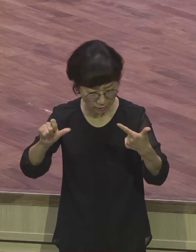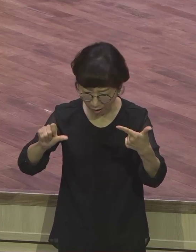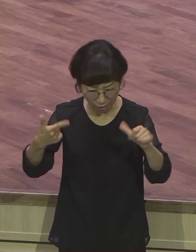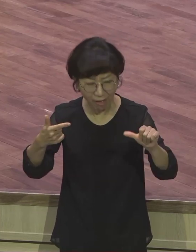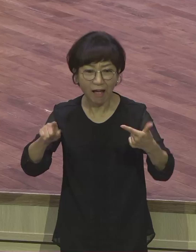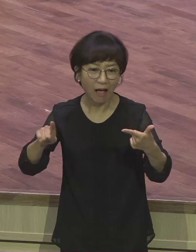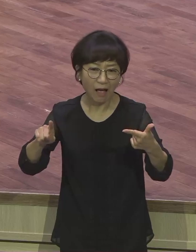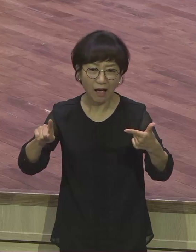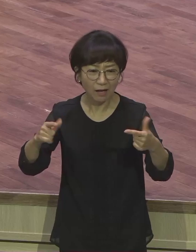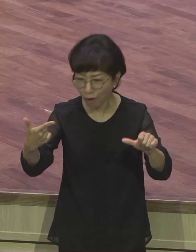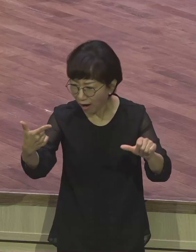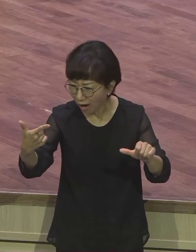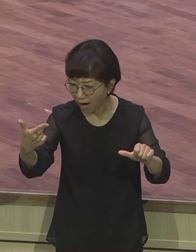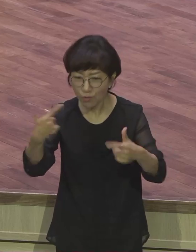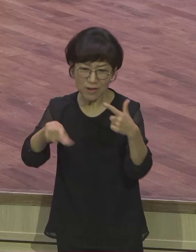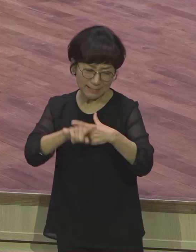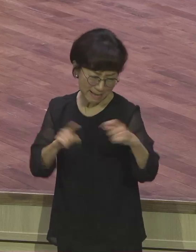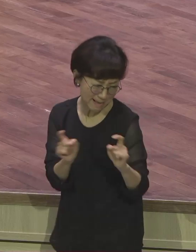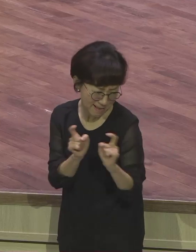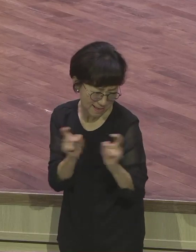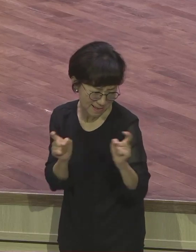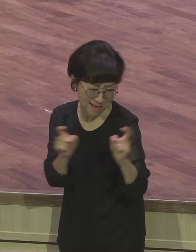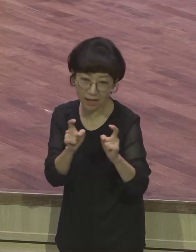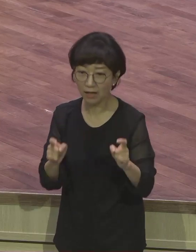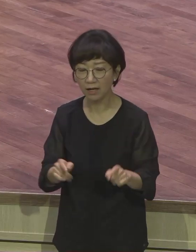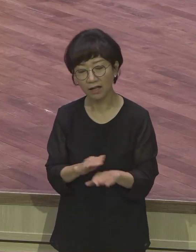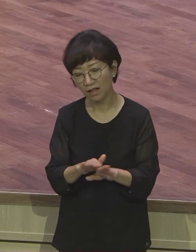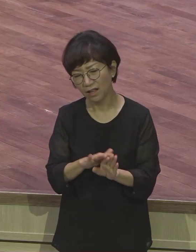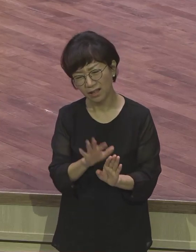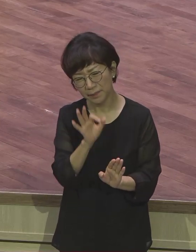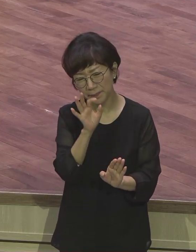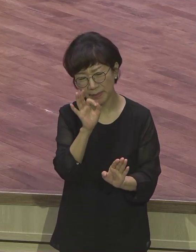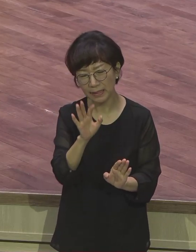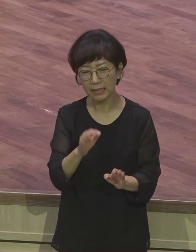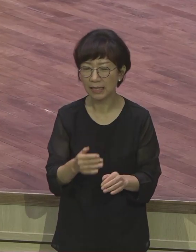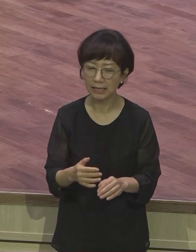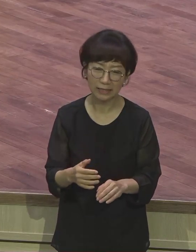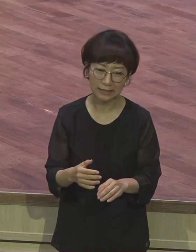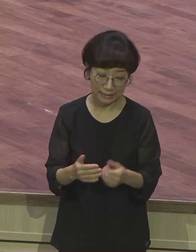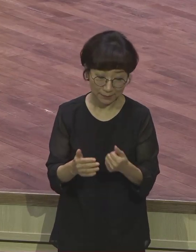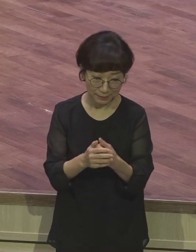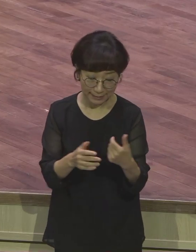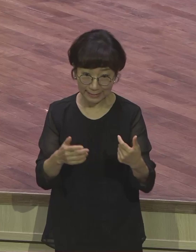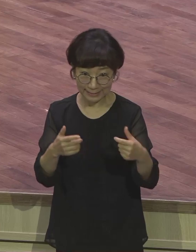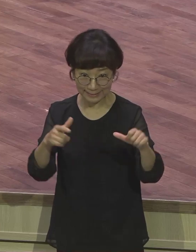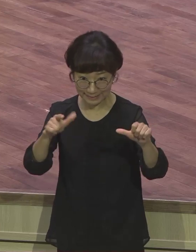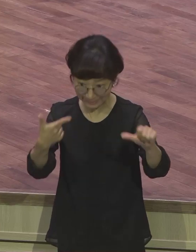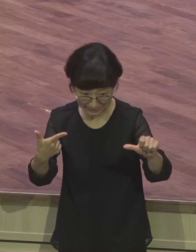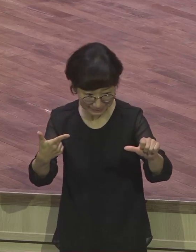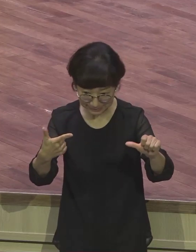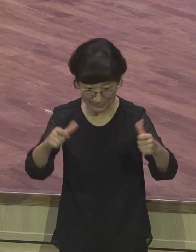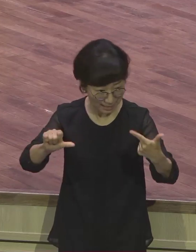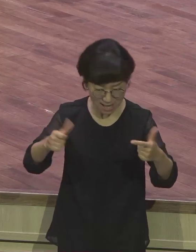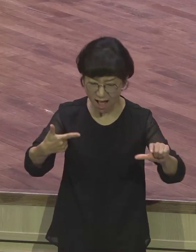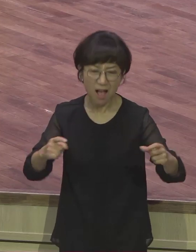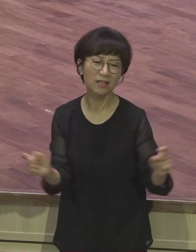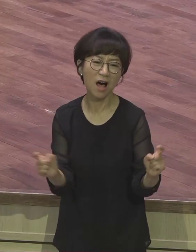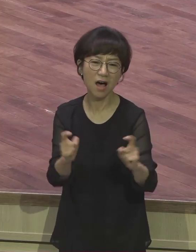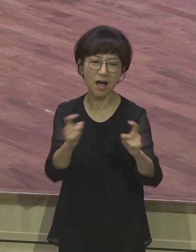막 싸워 타협이 안 돼 타협이 안 돼 하나 더 자식 더 가져가려고 그래서 결국은 마을에